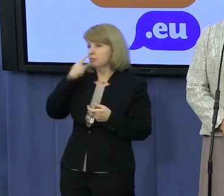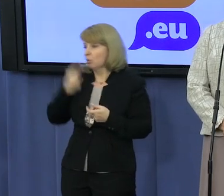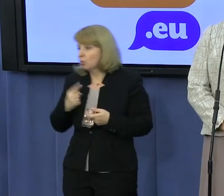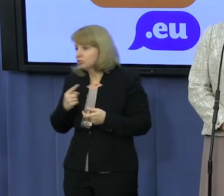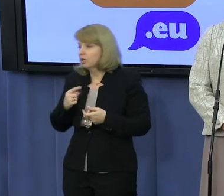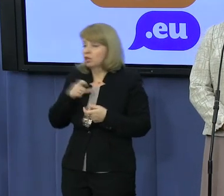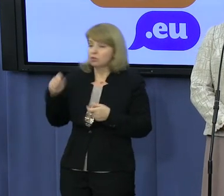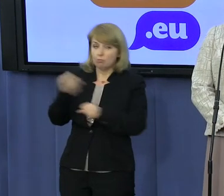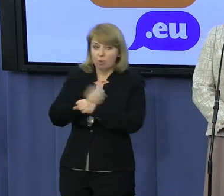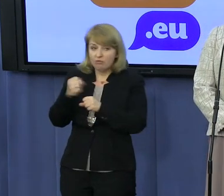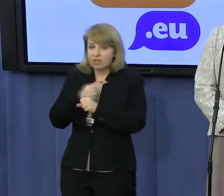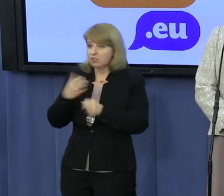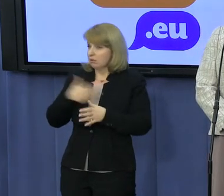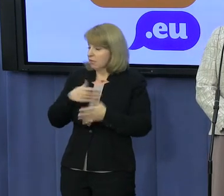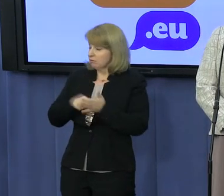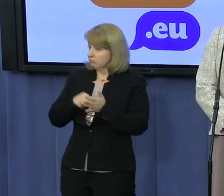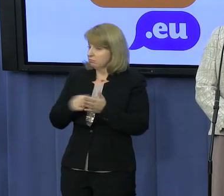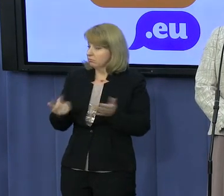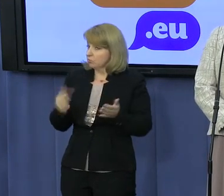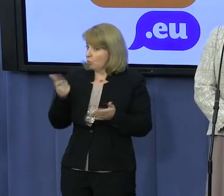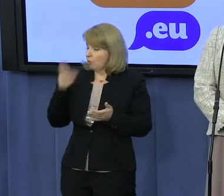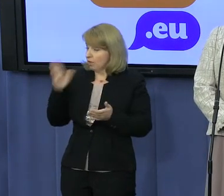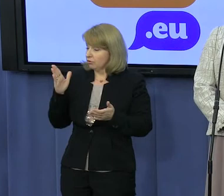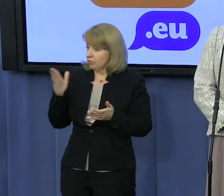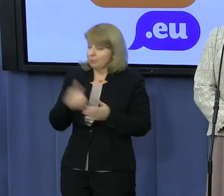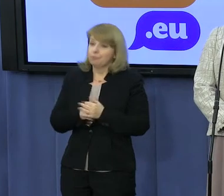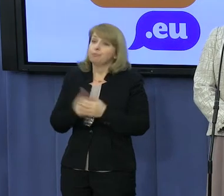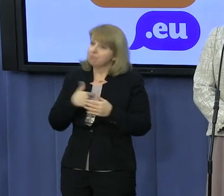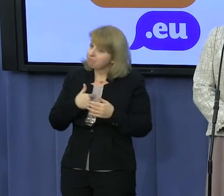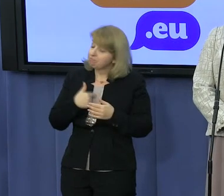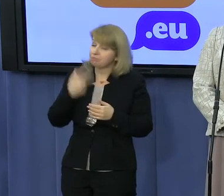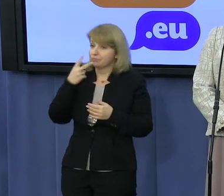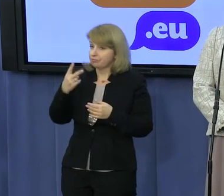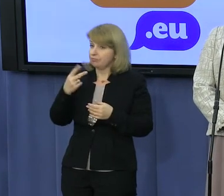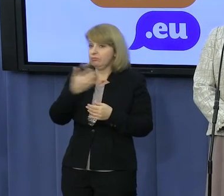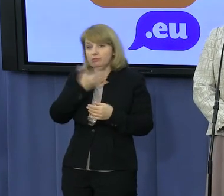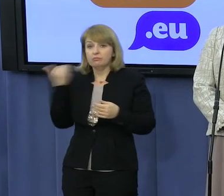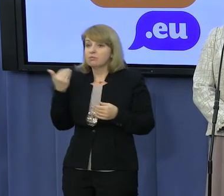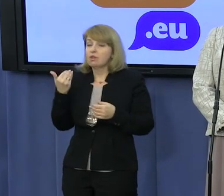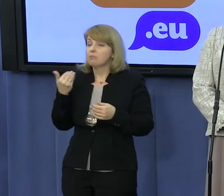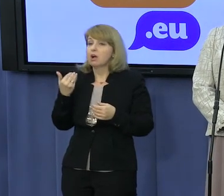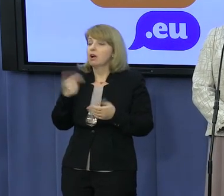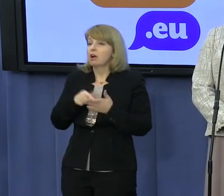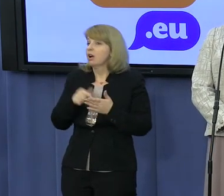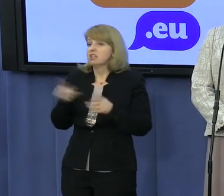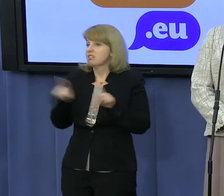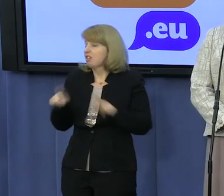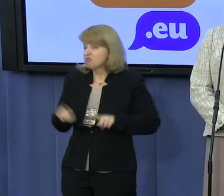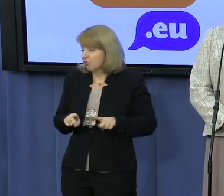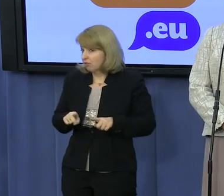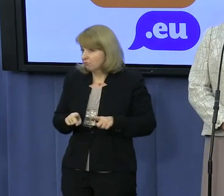naprawdę poważne, duże znaczenia? Powtarzamy my od dłuższego czasu, że nie ma istotnego znaczenia, dlatego że znaczenie mają